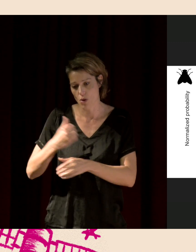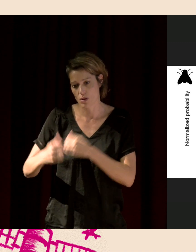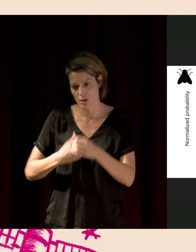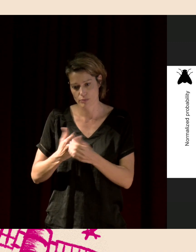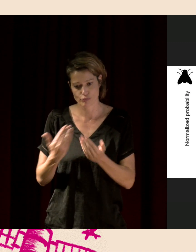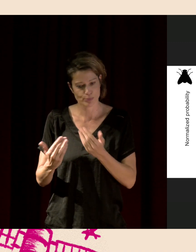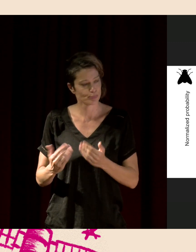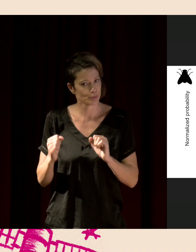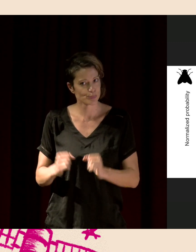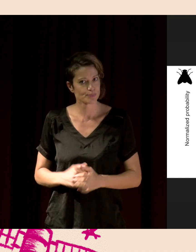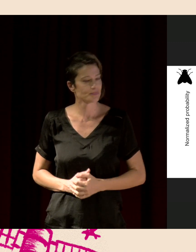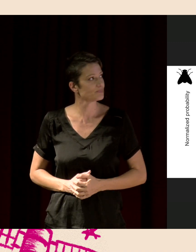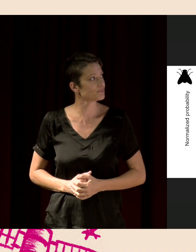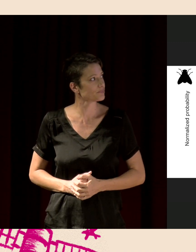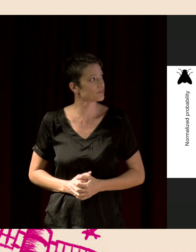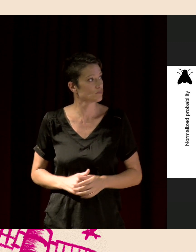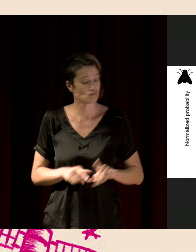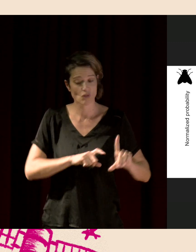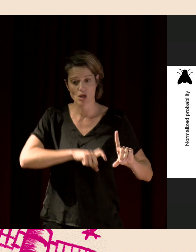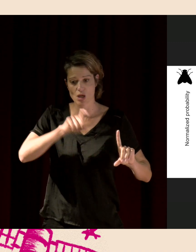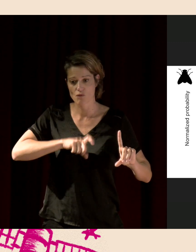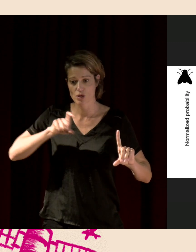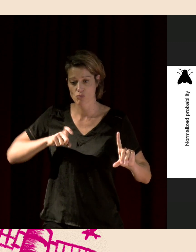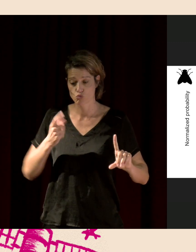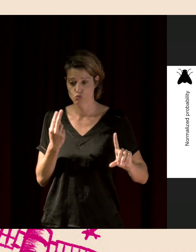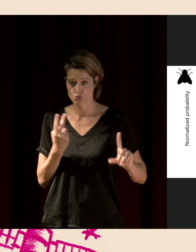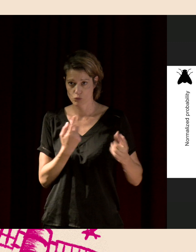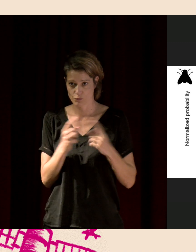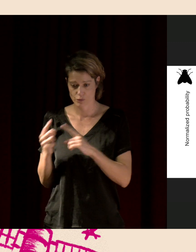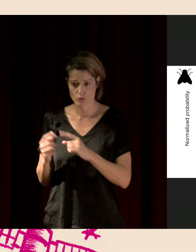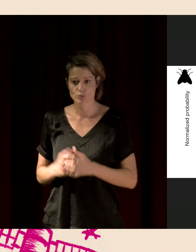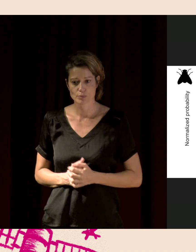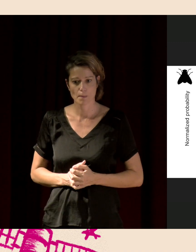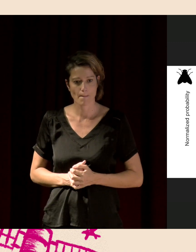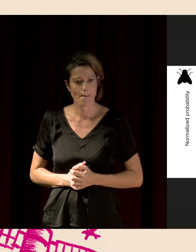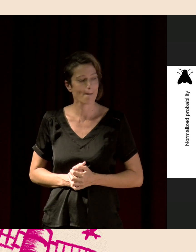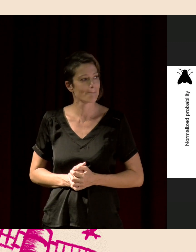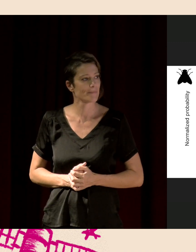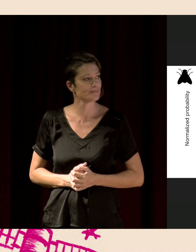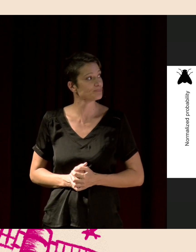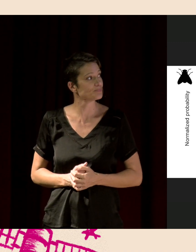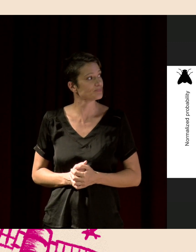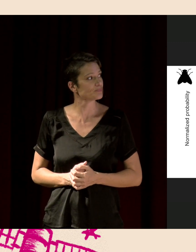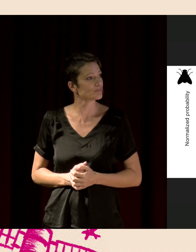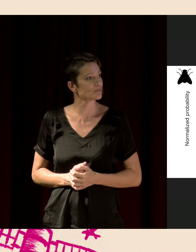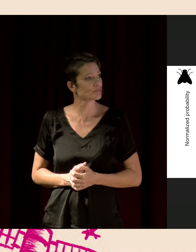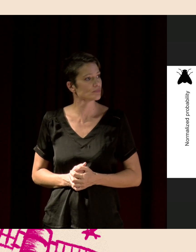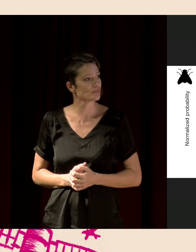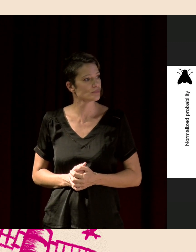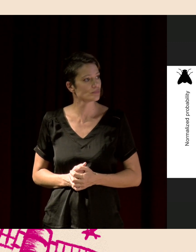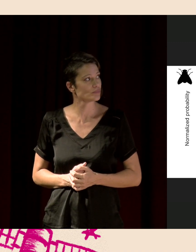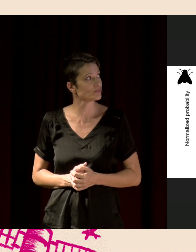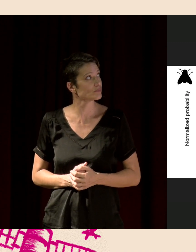Toujours sur ces données, donc du nombre de détections dans cette forêt, si on regarde le nombre de